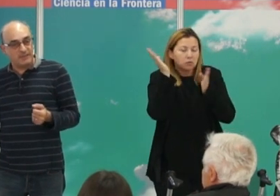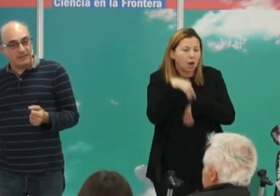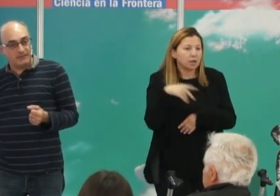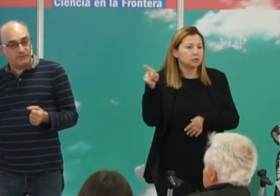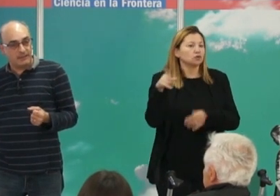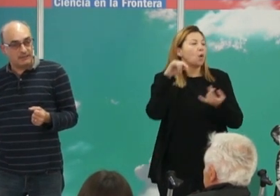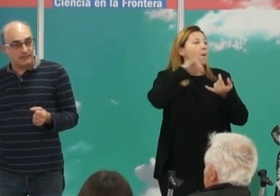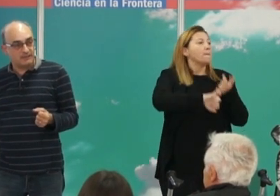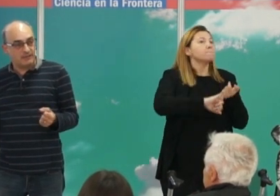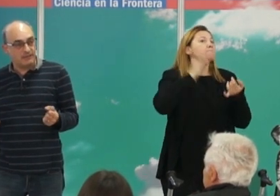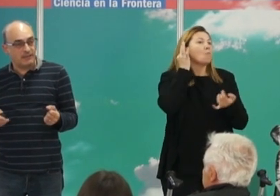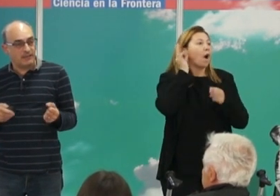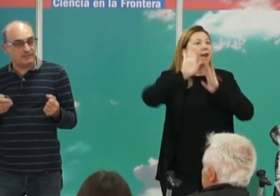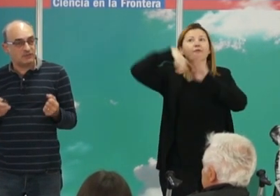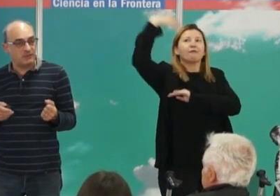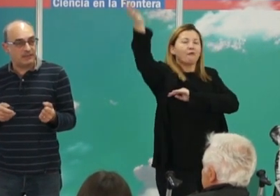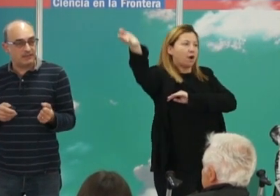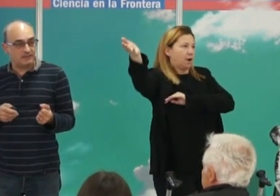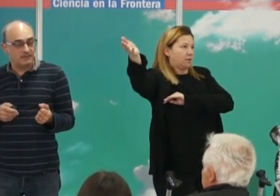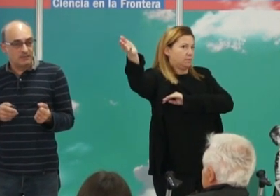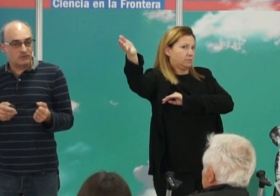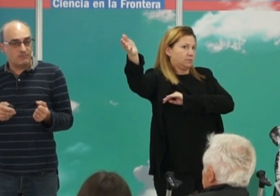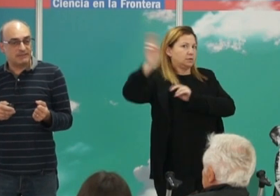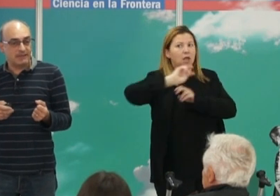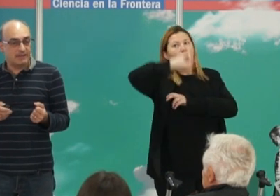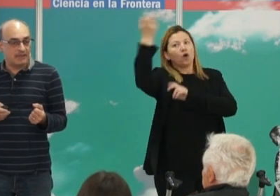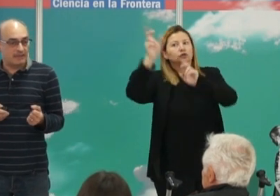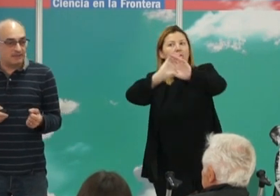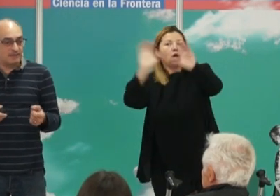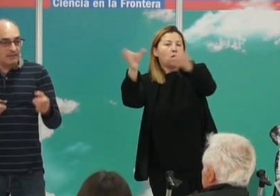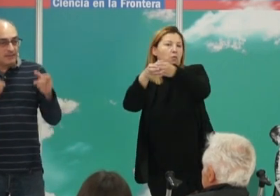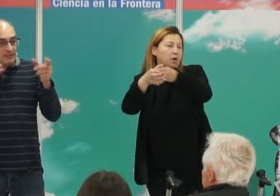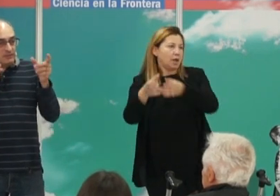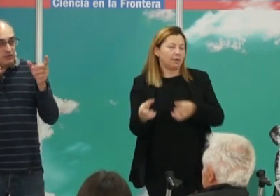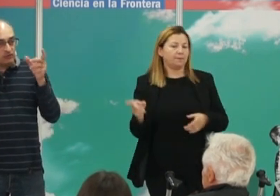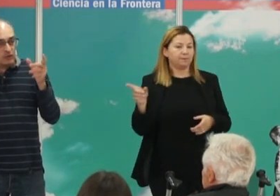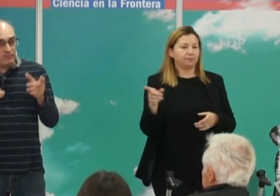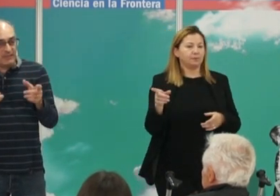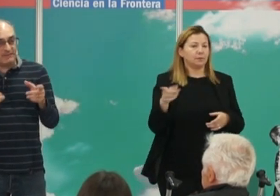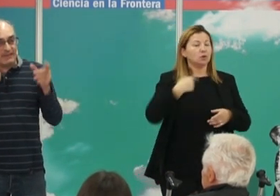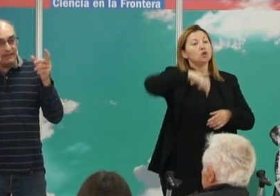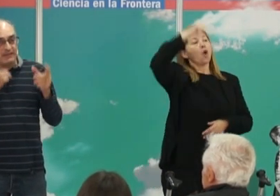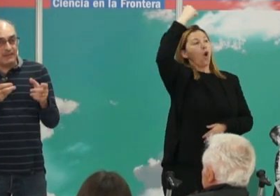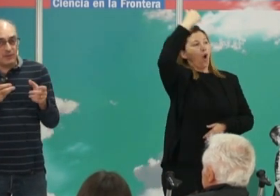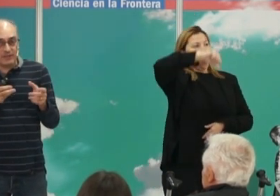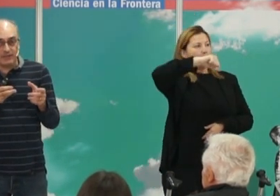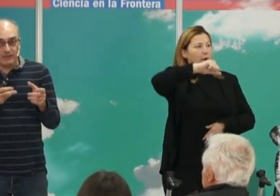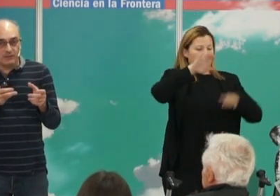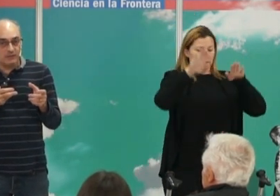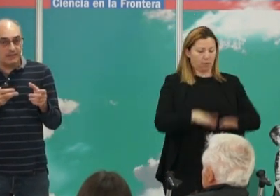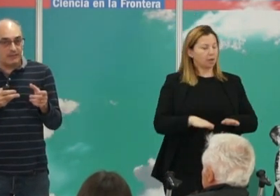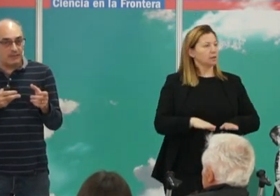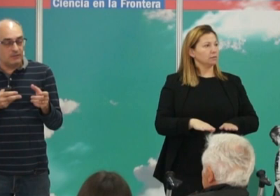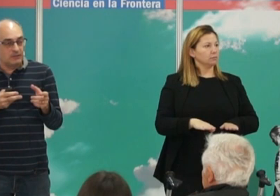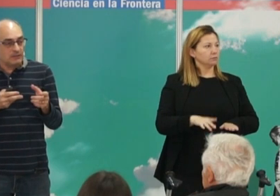Son mujeres que vienen de fuera. Es decir, que estas comunidades son patrilineales. Los hombres se quedan en la comunidad